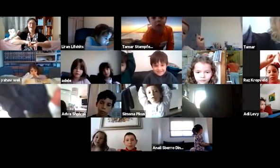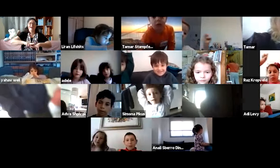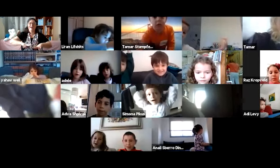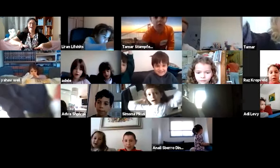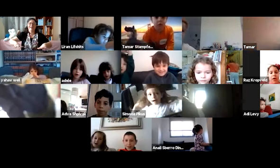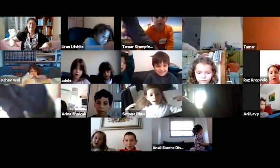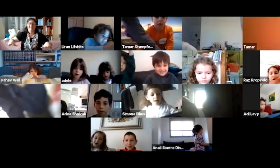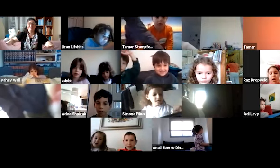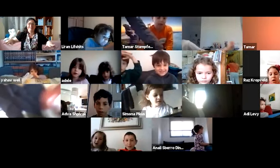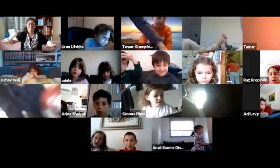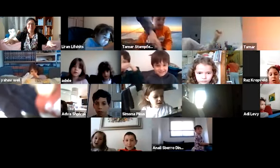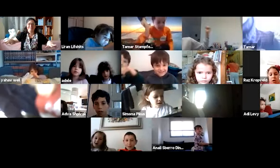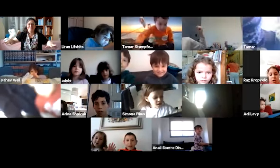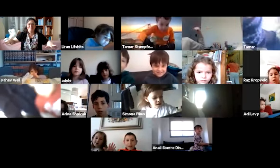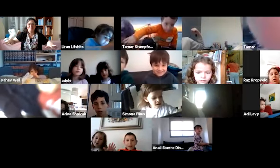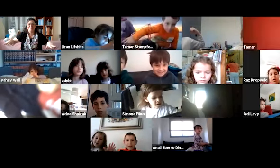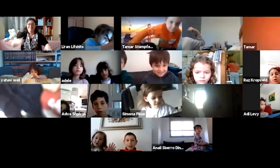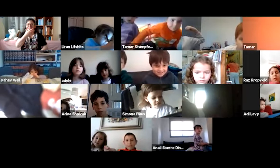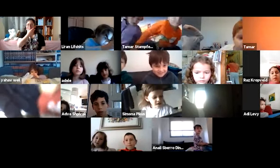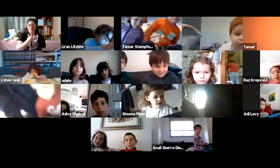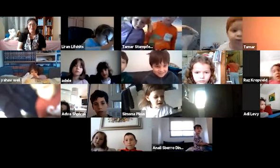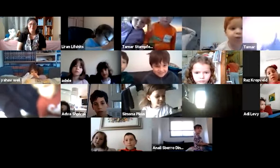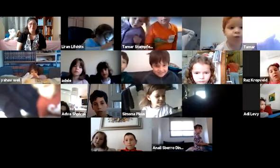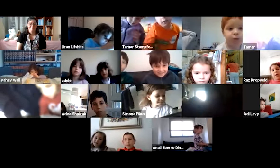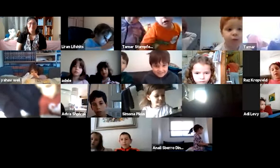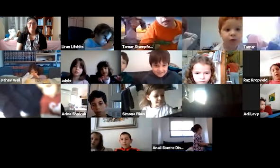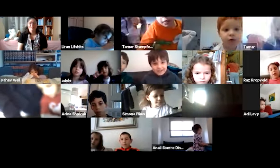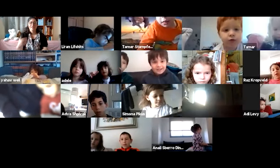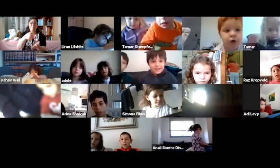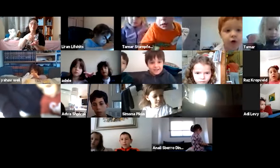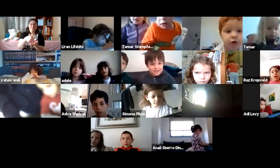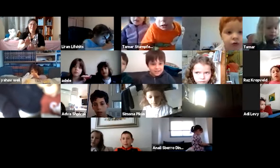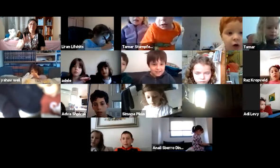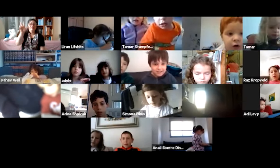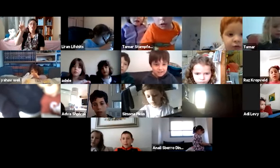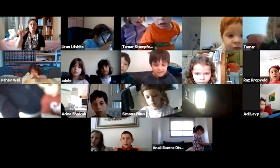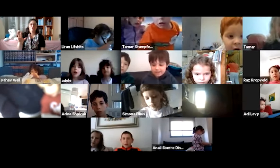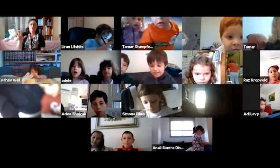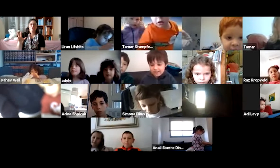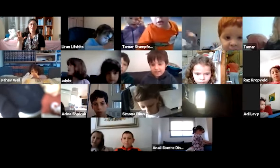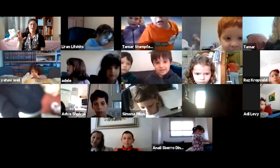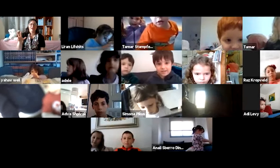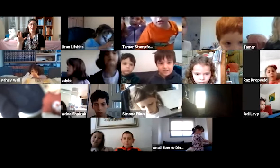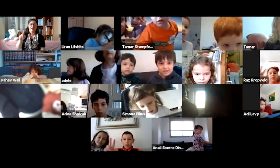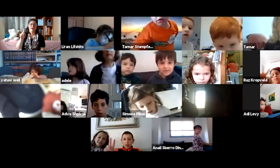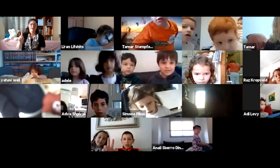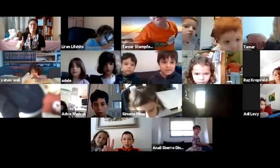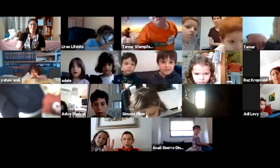שבשמיים ובארץ. יופי. ממשיכים. שלושה, מי